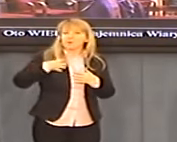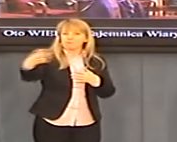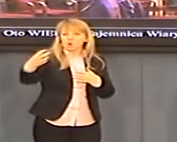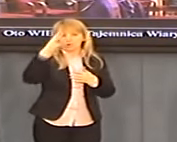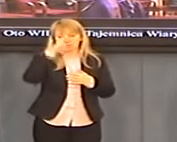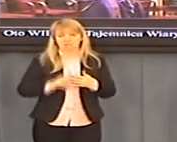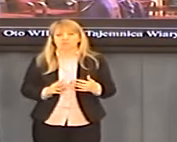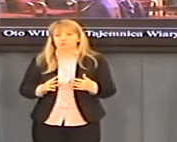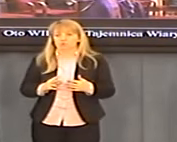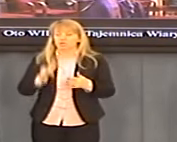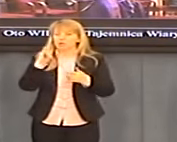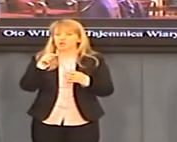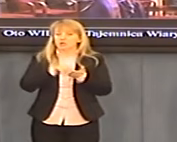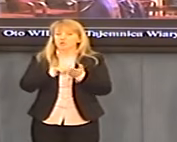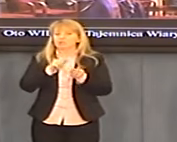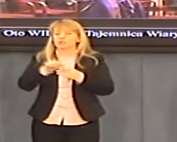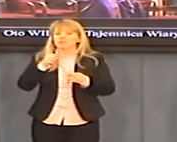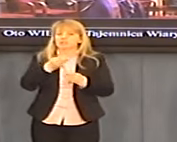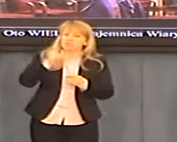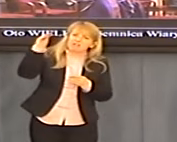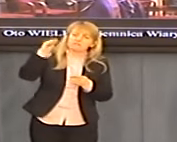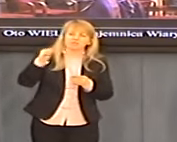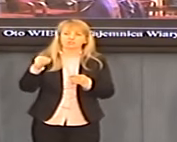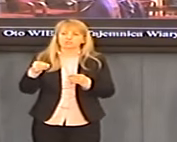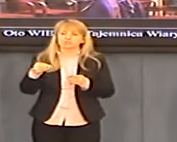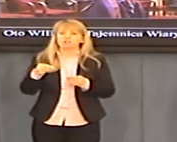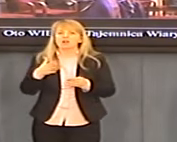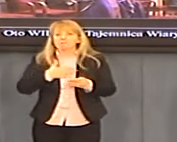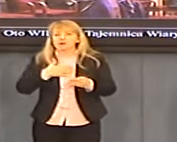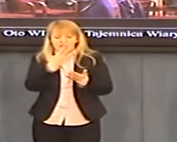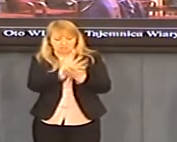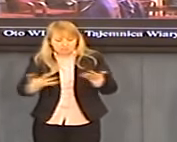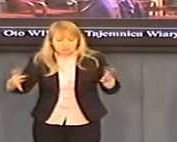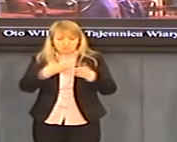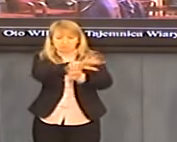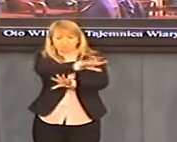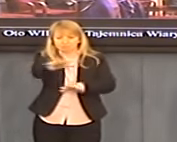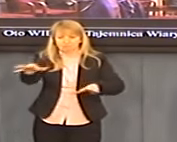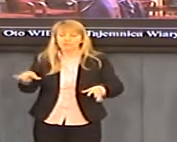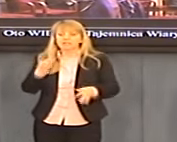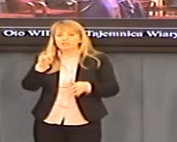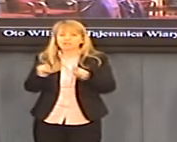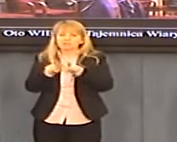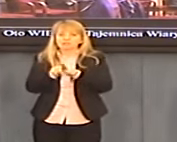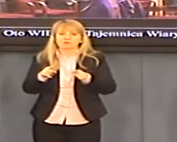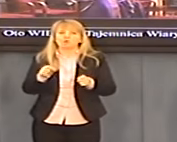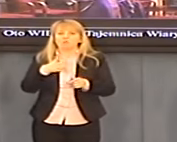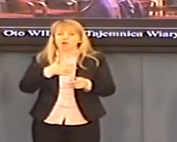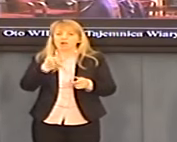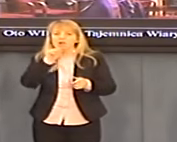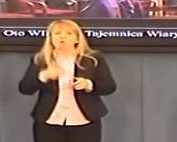Polsce, największego posiadacza ziemskiego w Polsce i największego beneficjenta środków unijnych.